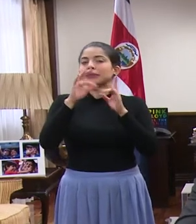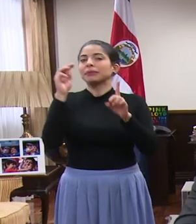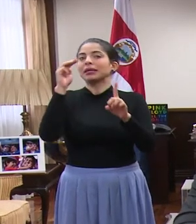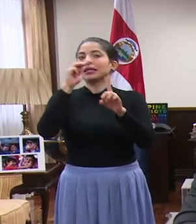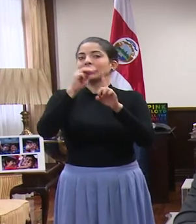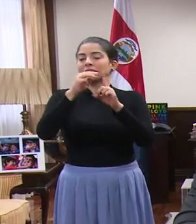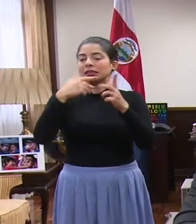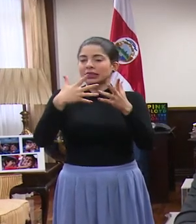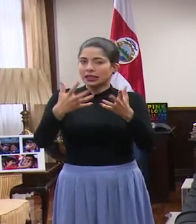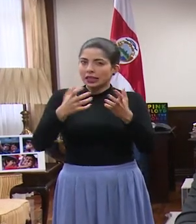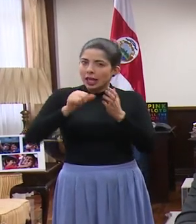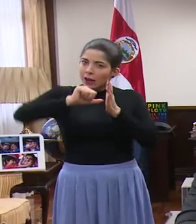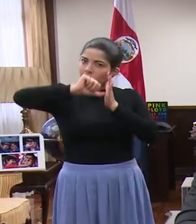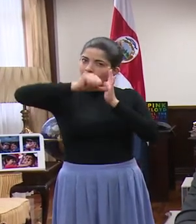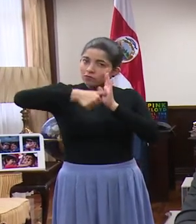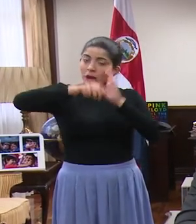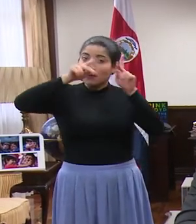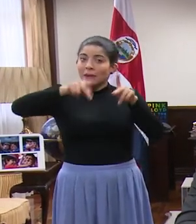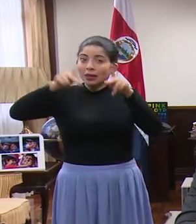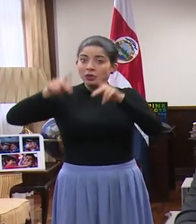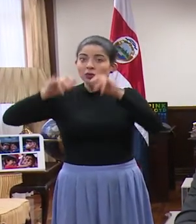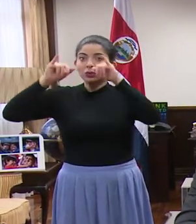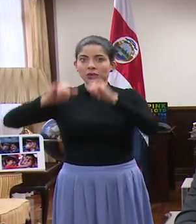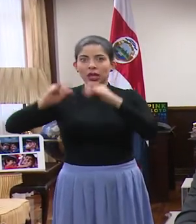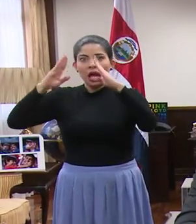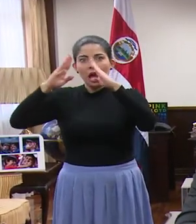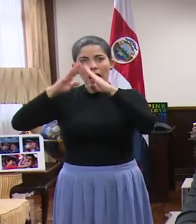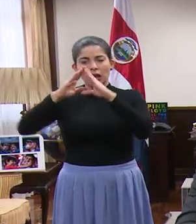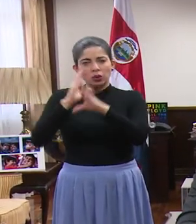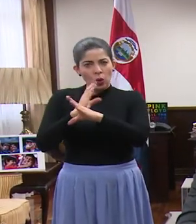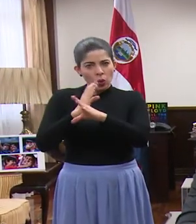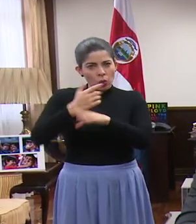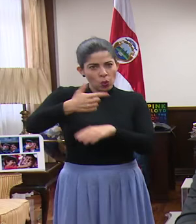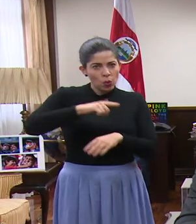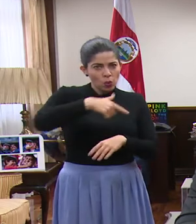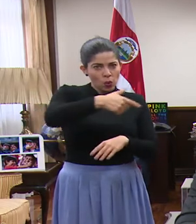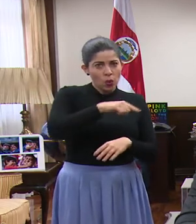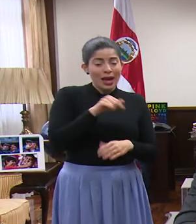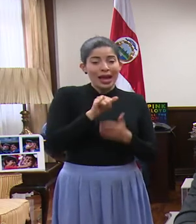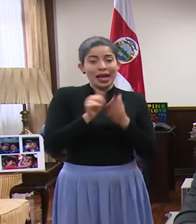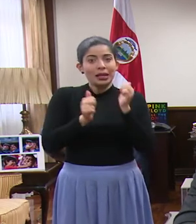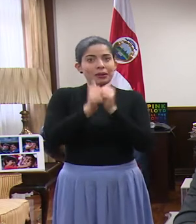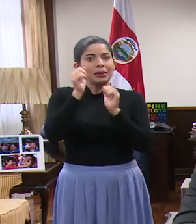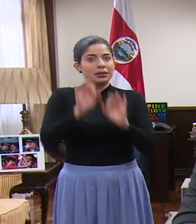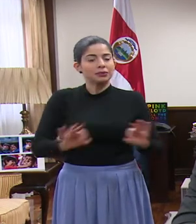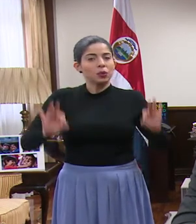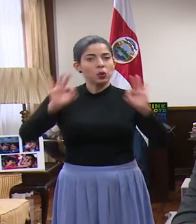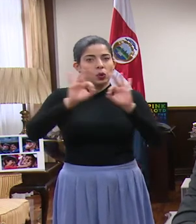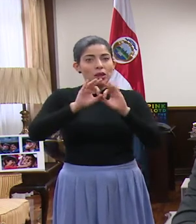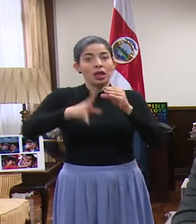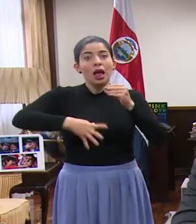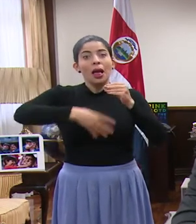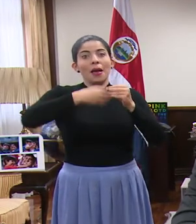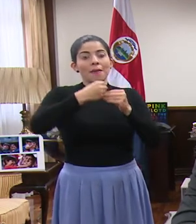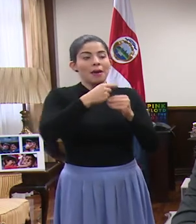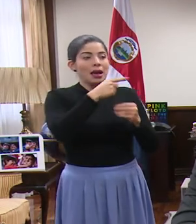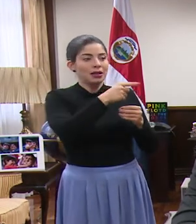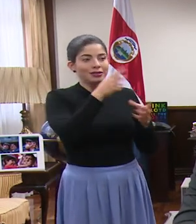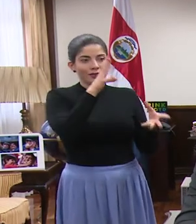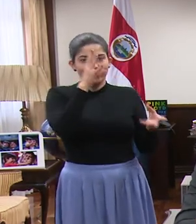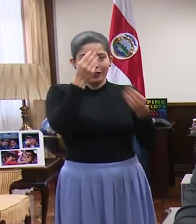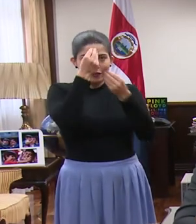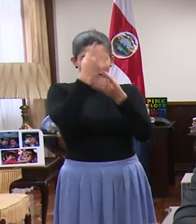que queremos reforzar. Las personas en casa cuidándonos todas y todos. Eso es lo más importante, además de compartir este